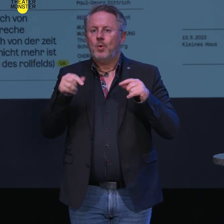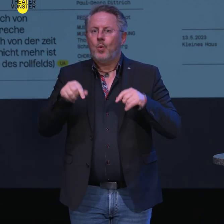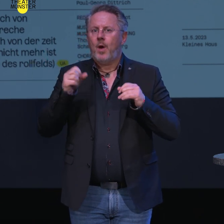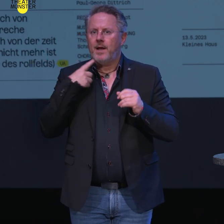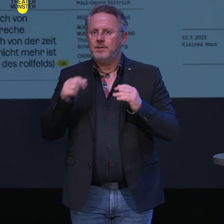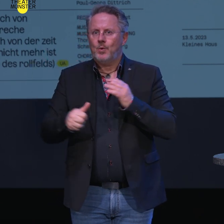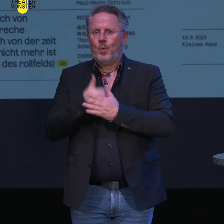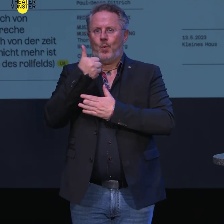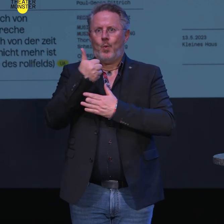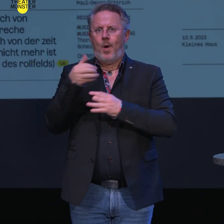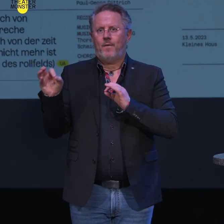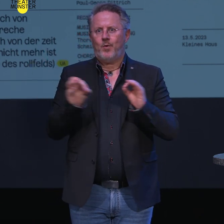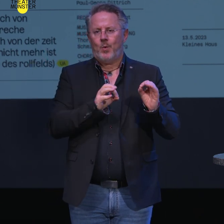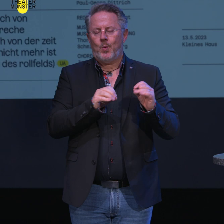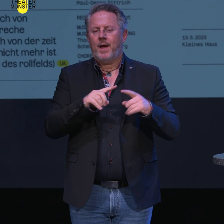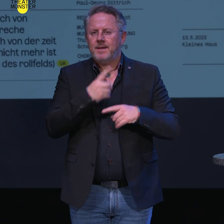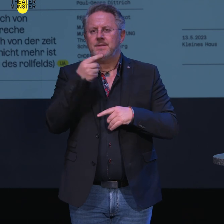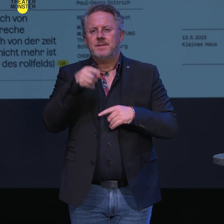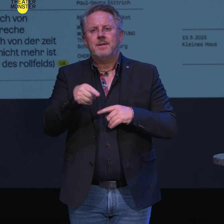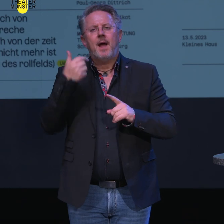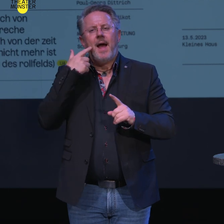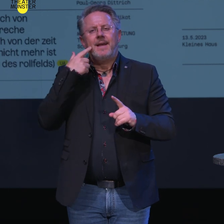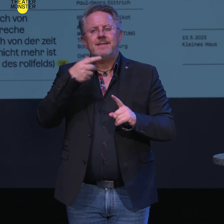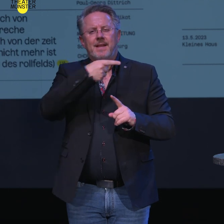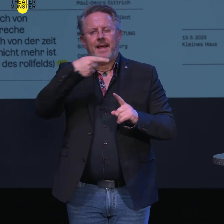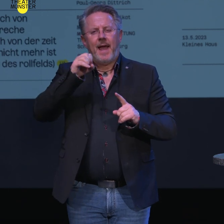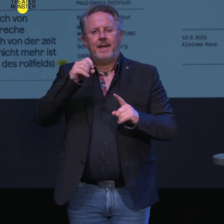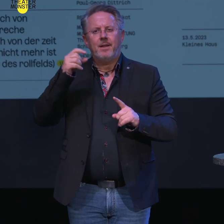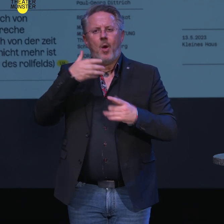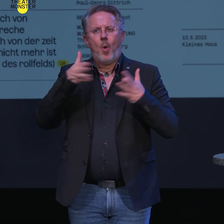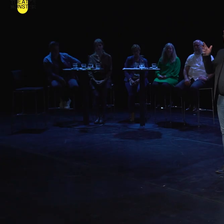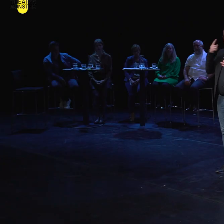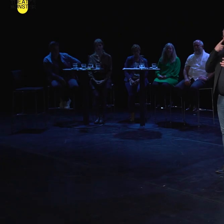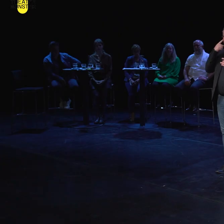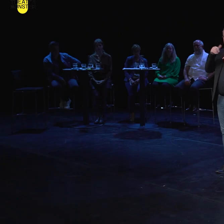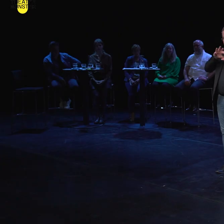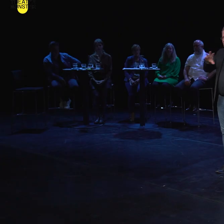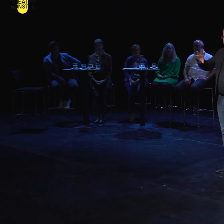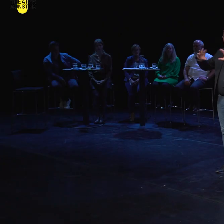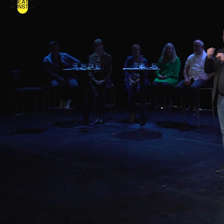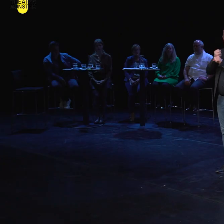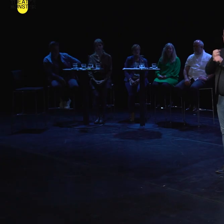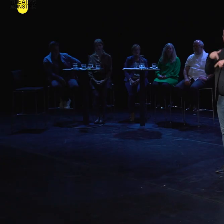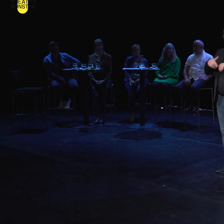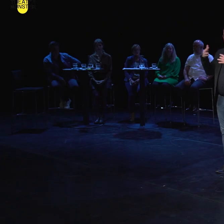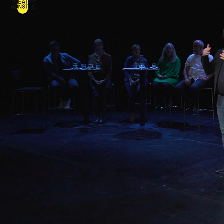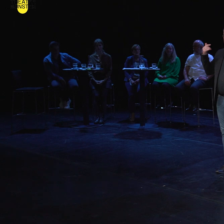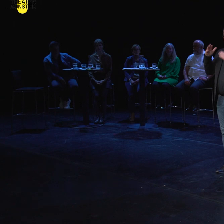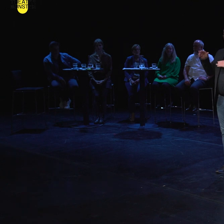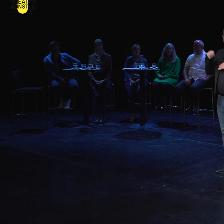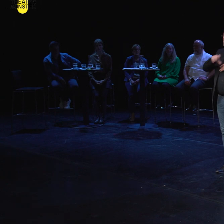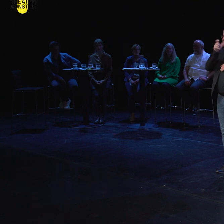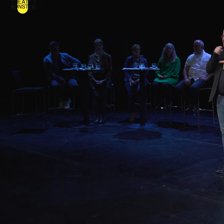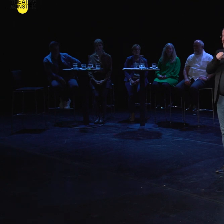bereits erwähnte Spatenübergreifende und Great Open Eyes, eine Kammeroper im kleinen Haus. Im großen Haus, bei den